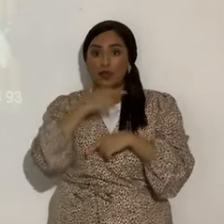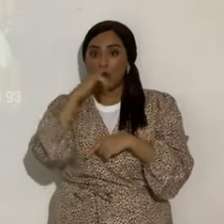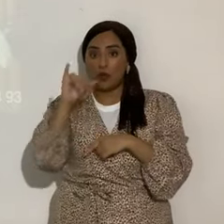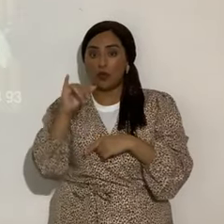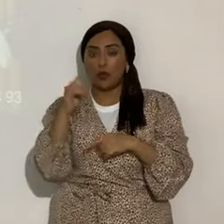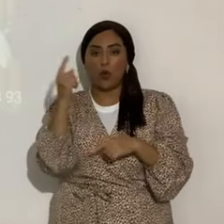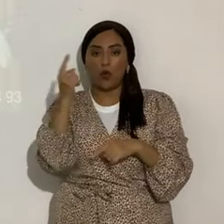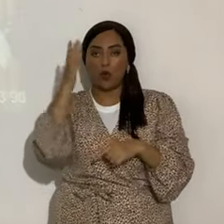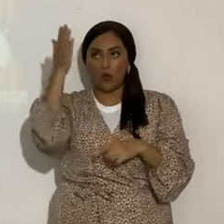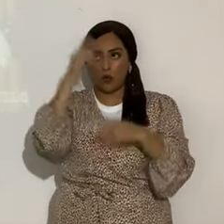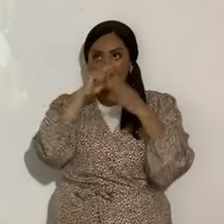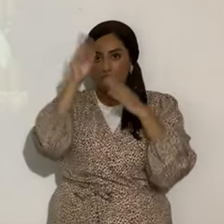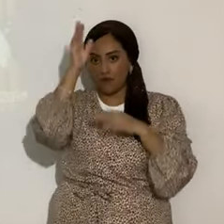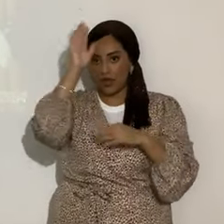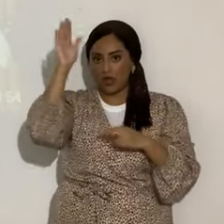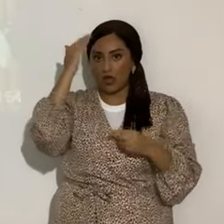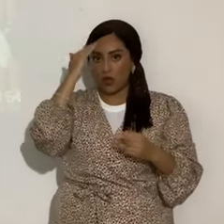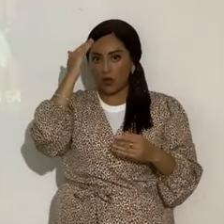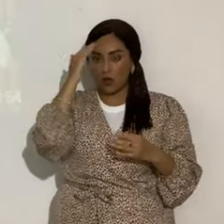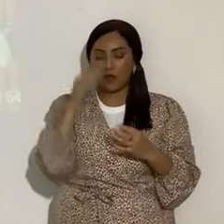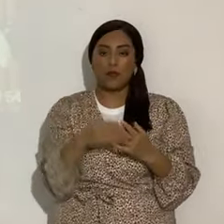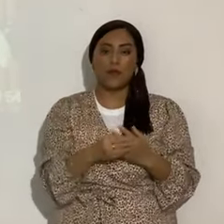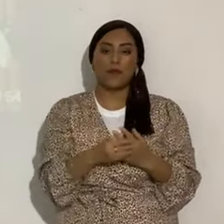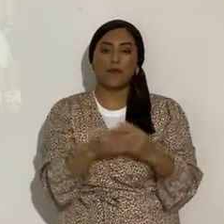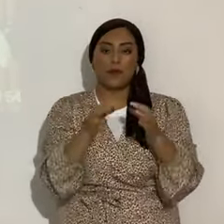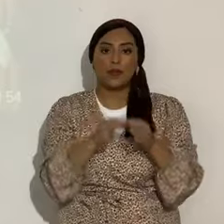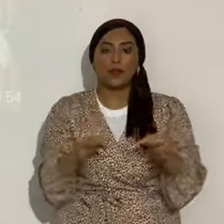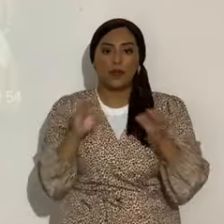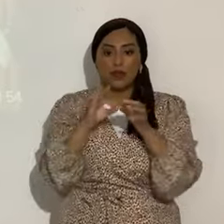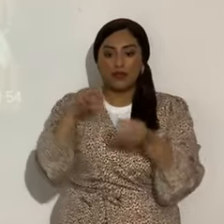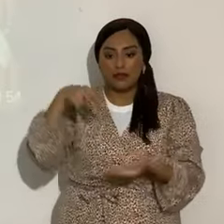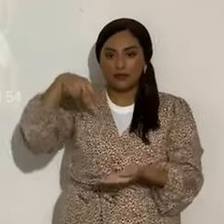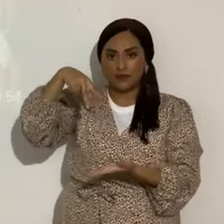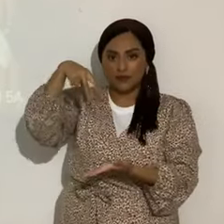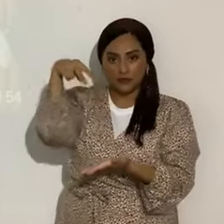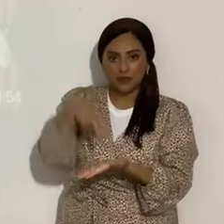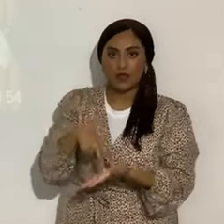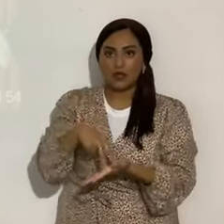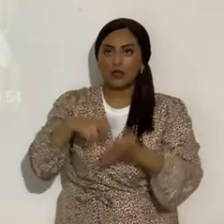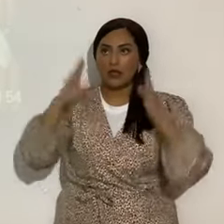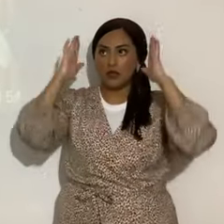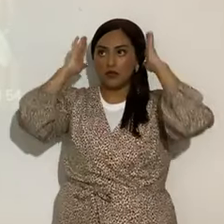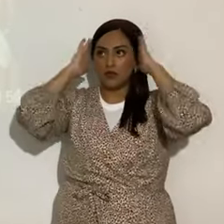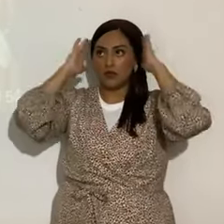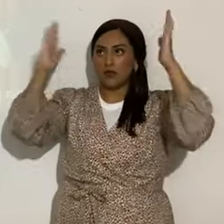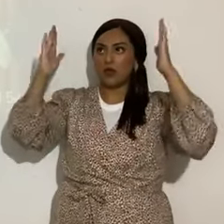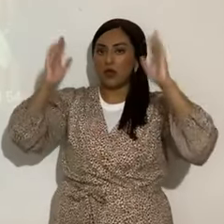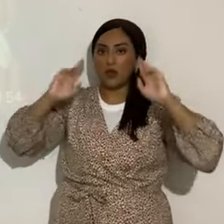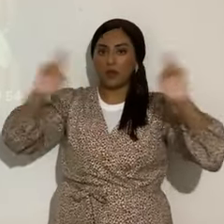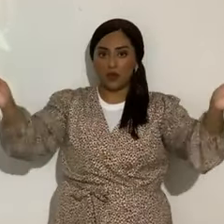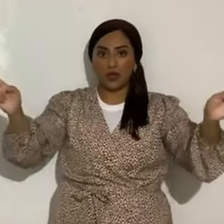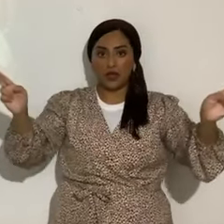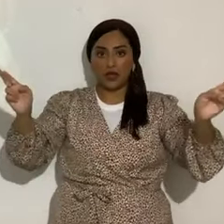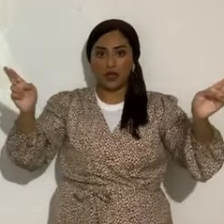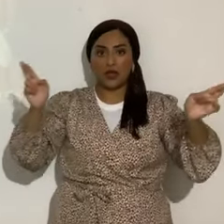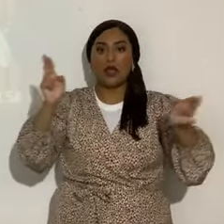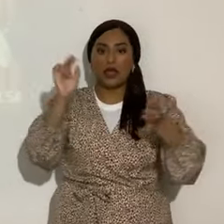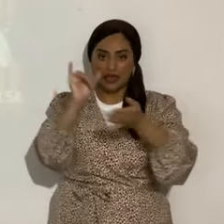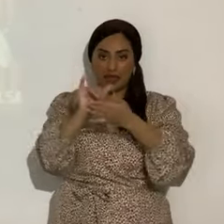solamente el Eterno lo sabe. Pero es que hay que estar de pie, firmes, listos. Y eso significa como las vírgenes